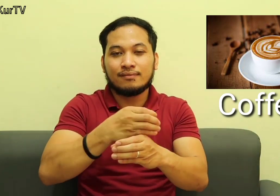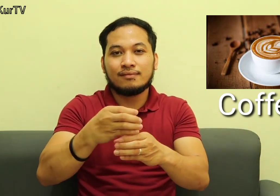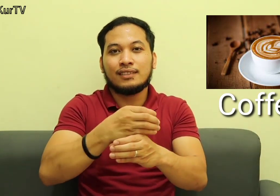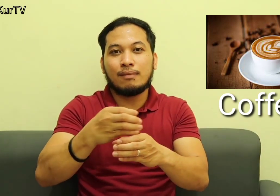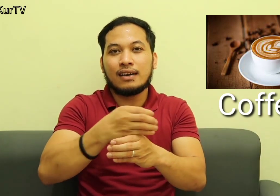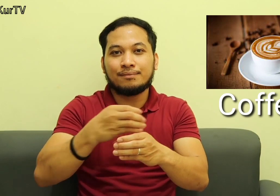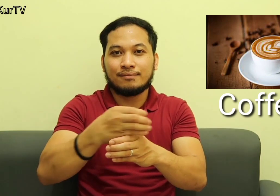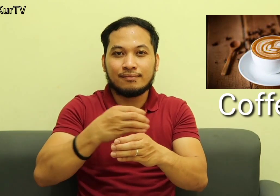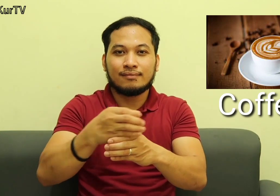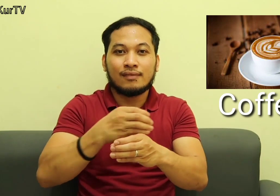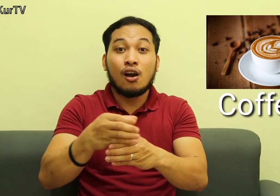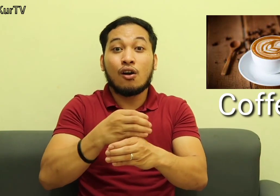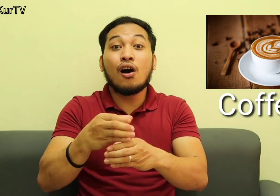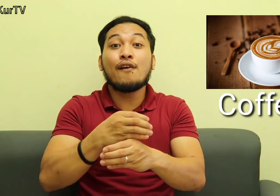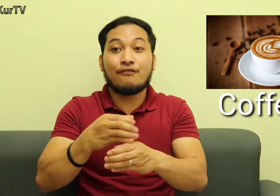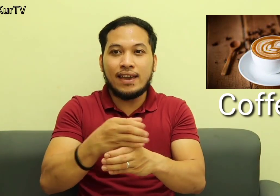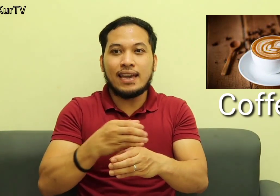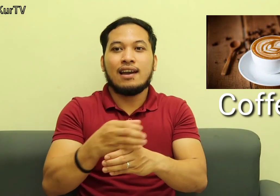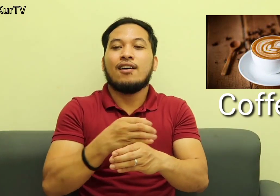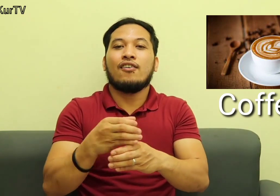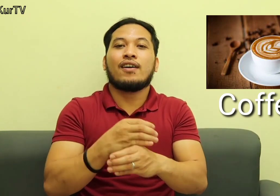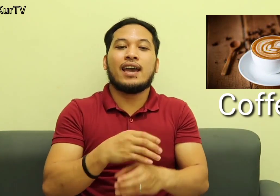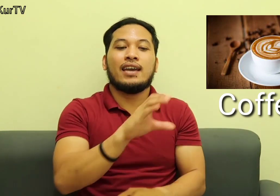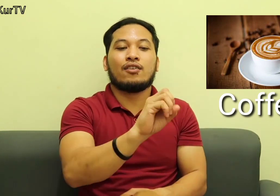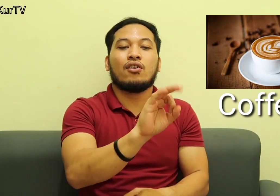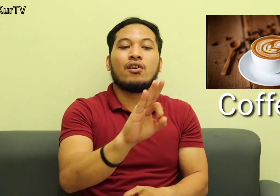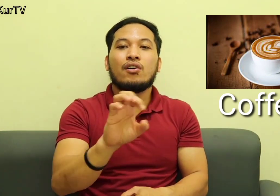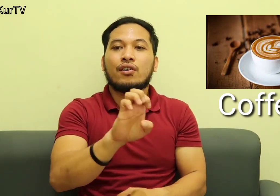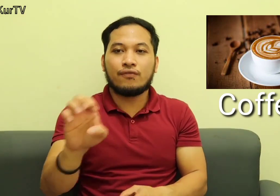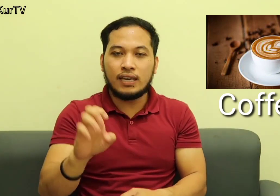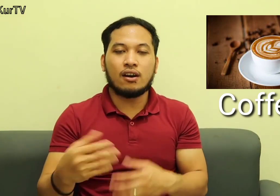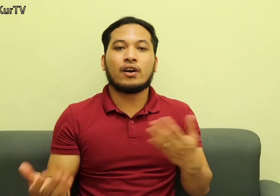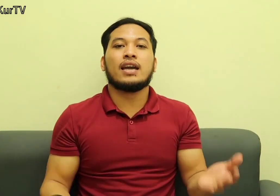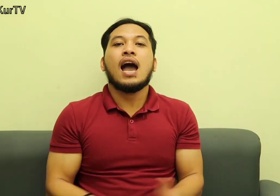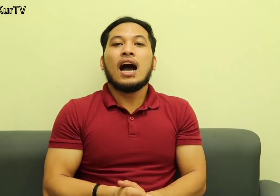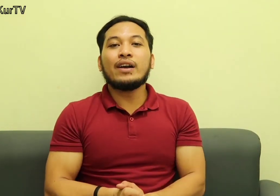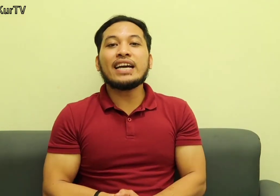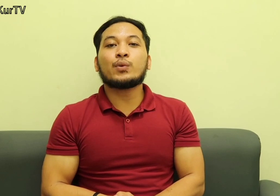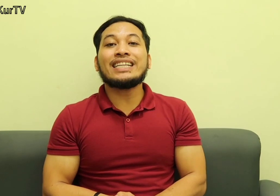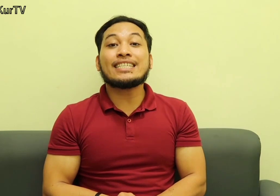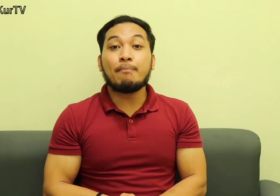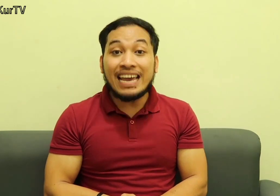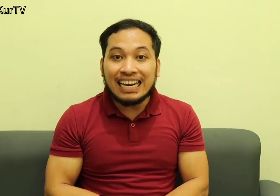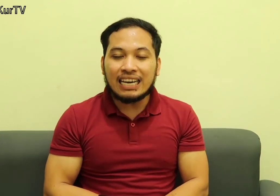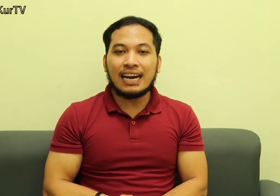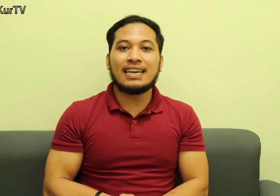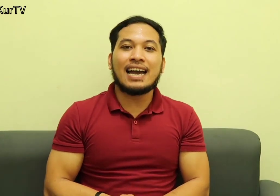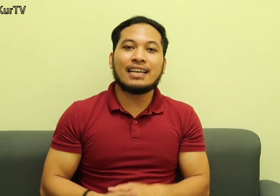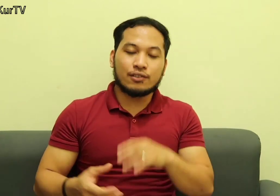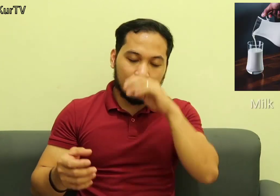Coffee Diba? Coffee Okay Coffee Okay Our next word is Milk Ayan So,